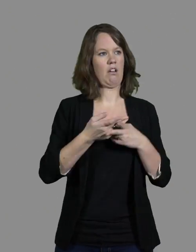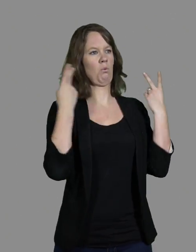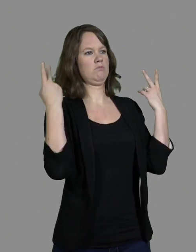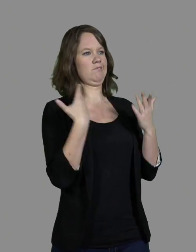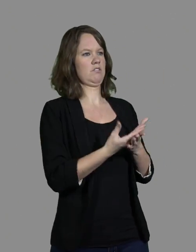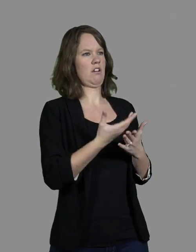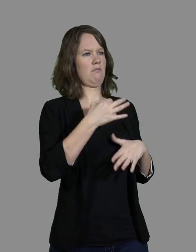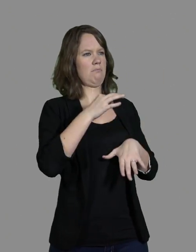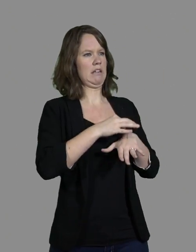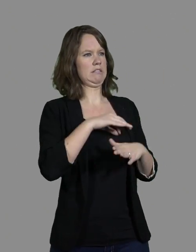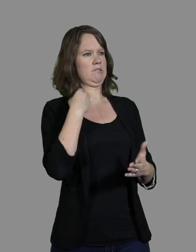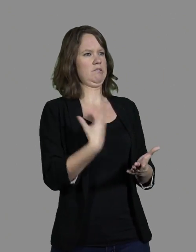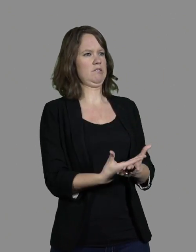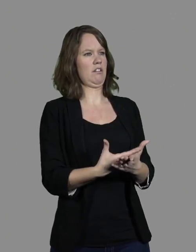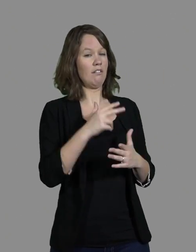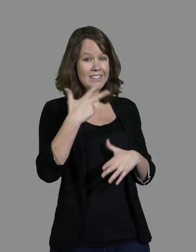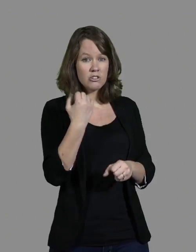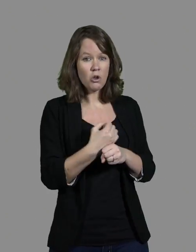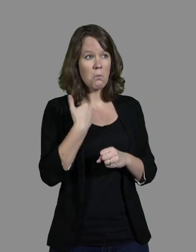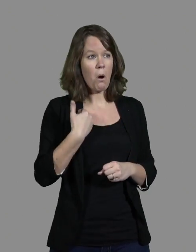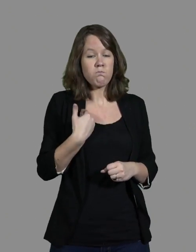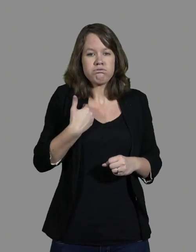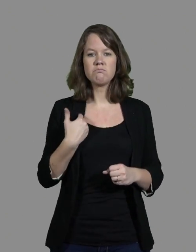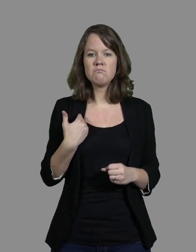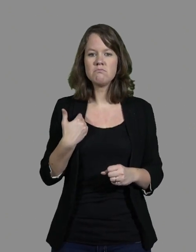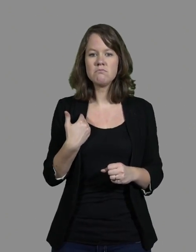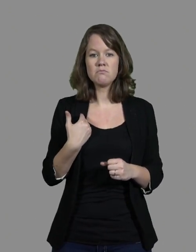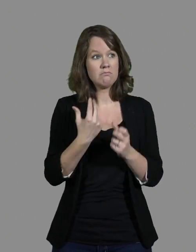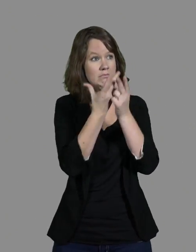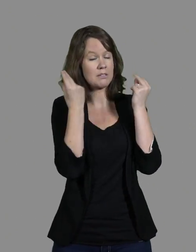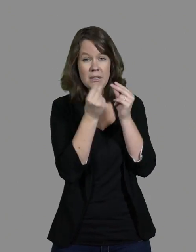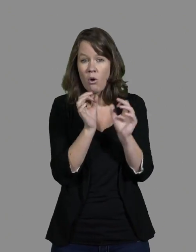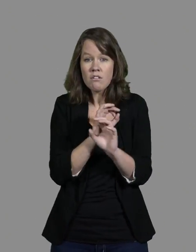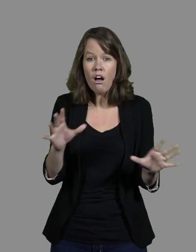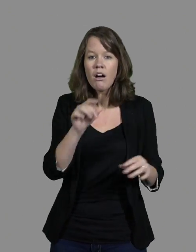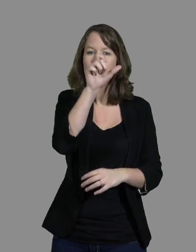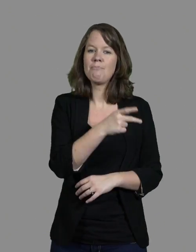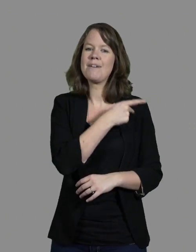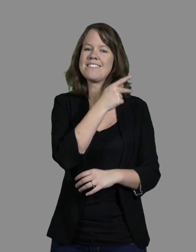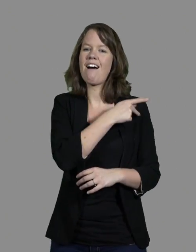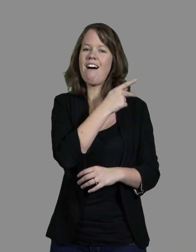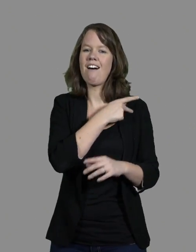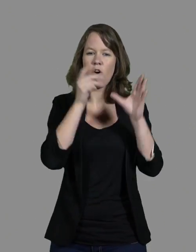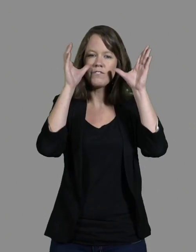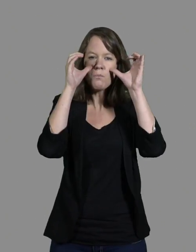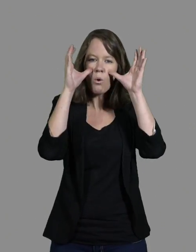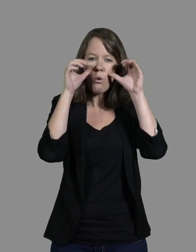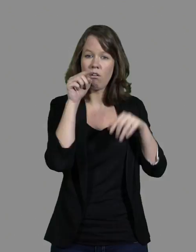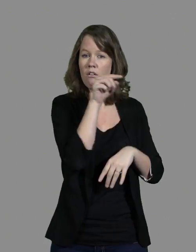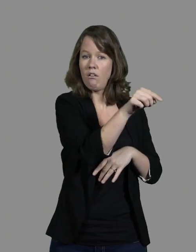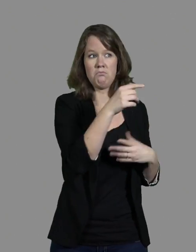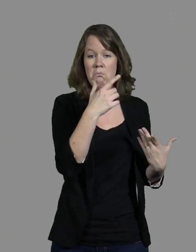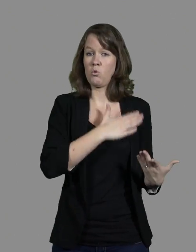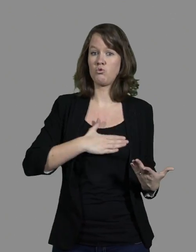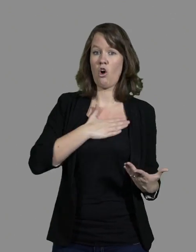donc, je ne calcule pas dans ma tête. Personne vous a expliqué ce que c'était ? Mais non, l'ophtalmo a été contente d'avoir trouvé le nom de cette maladie, puisqu'il venait de trouver un